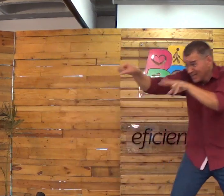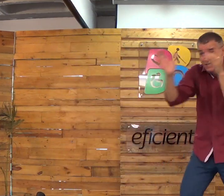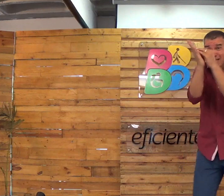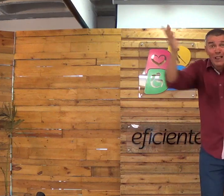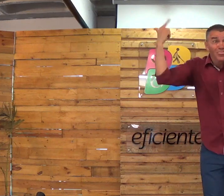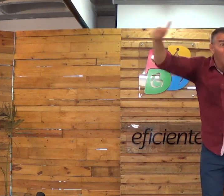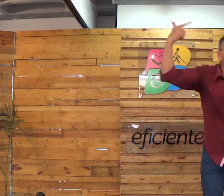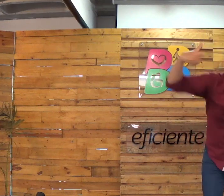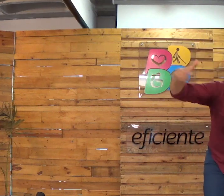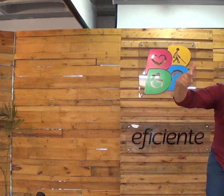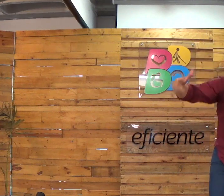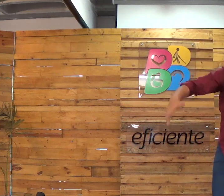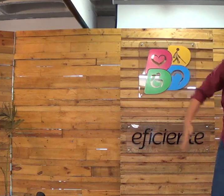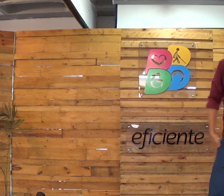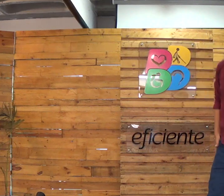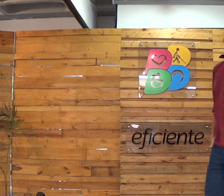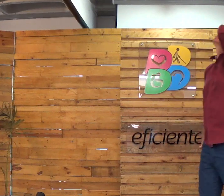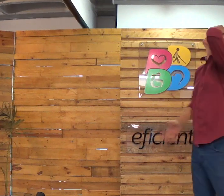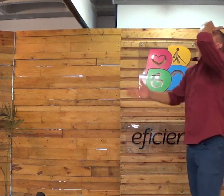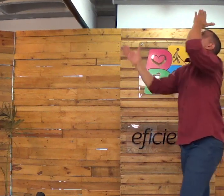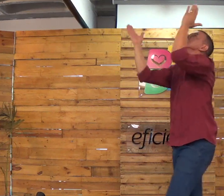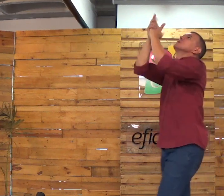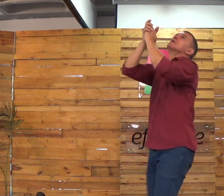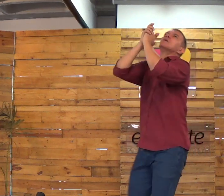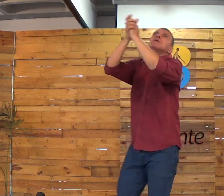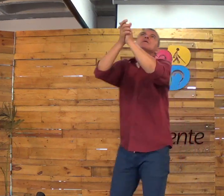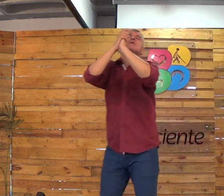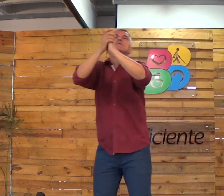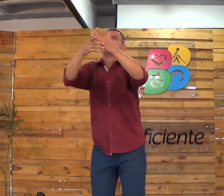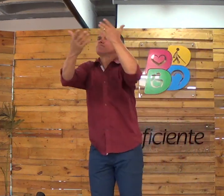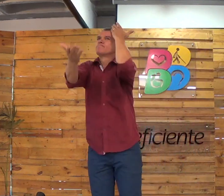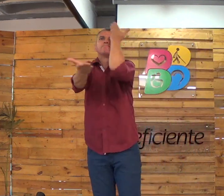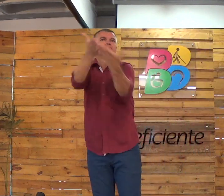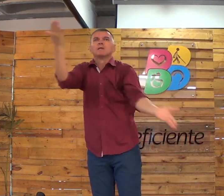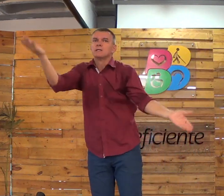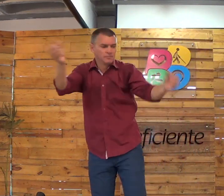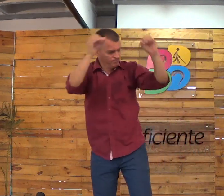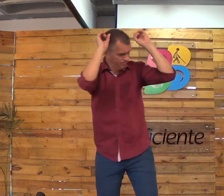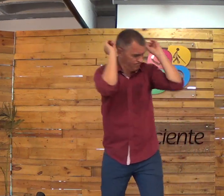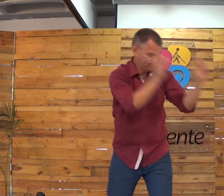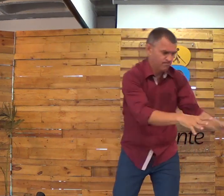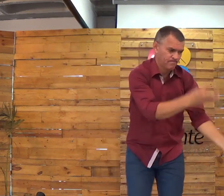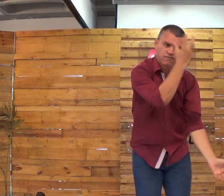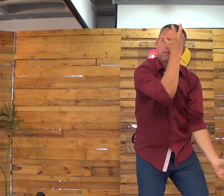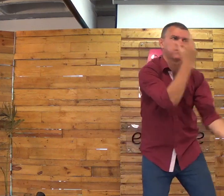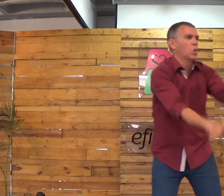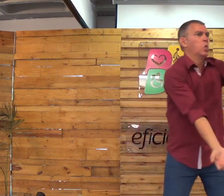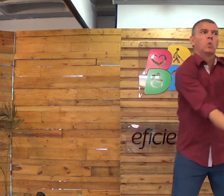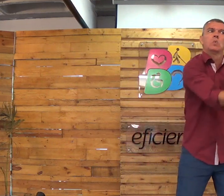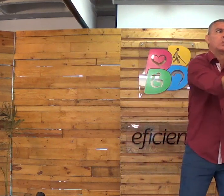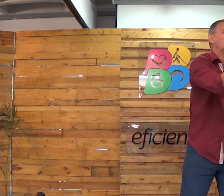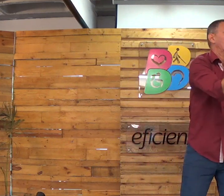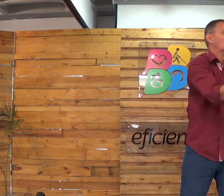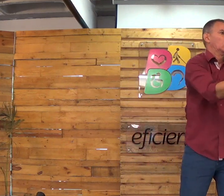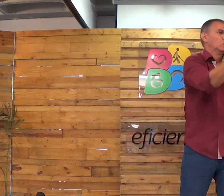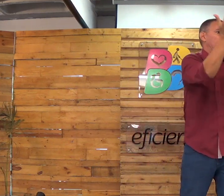não tem um registro, se não ele não te der em lugar nenhum, poxa vida, que pena. Que pena, porque você vai ser condenado.